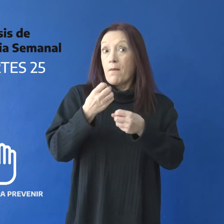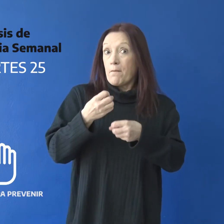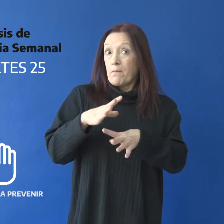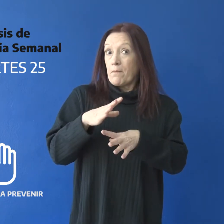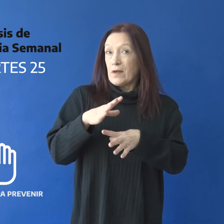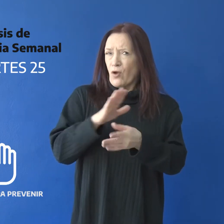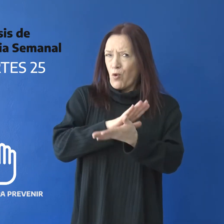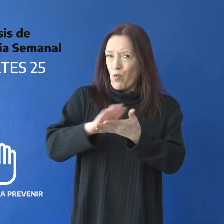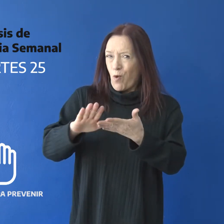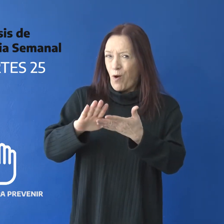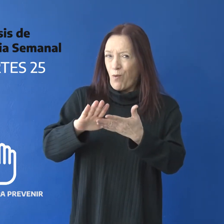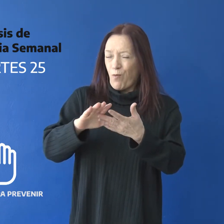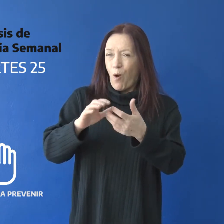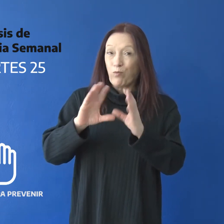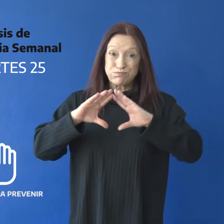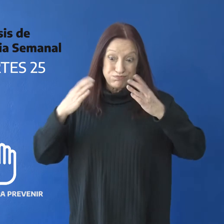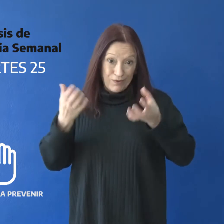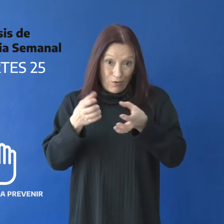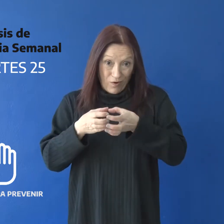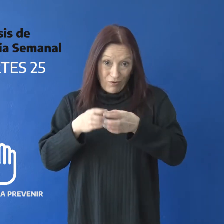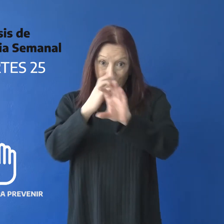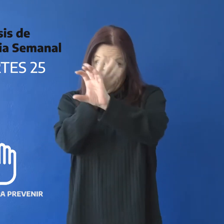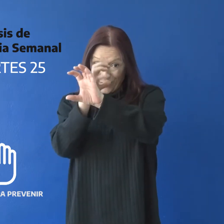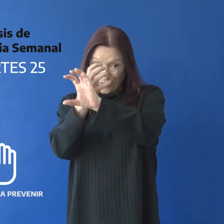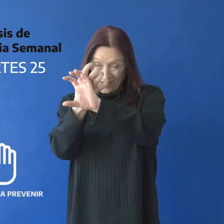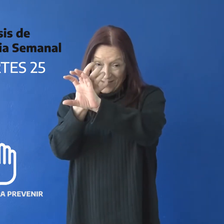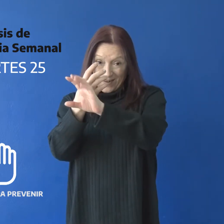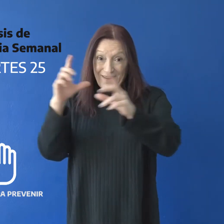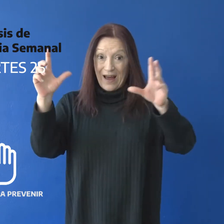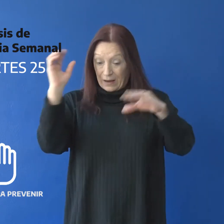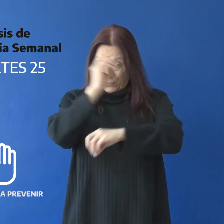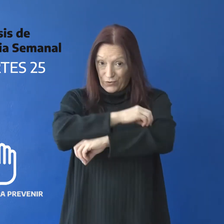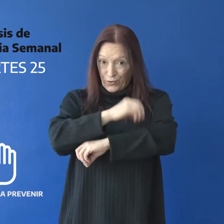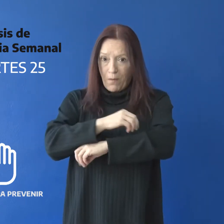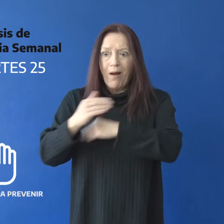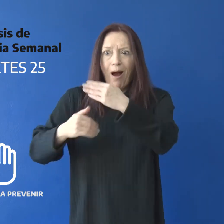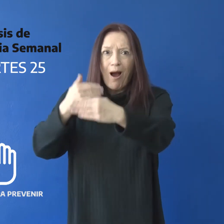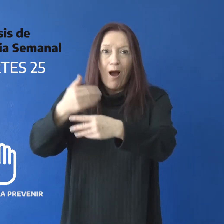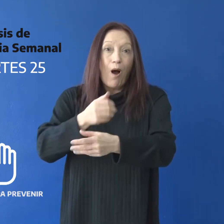Comienza un nuevo hackatón en Santa Cruz para generar proyectos productivos y de desarrollo.